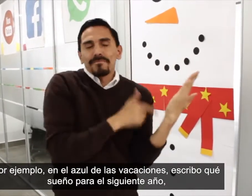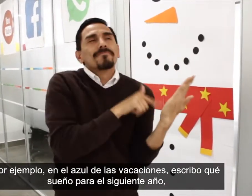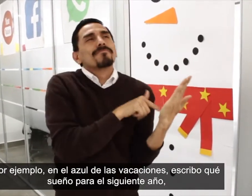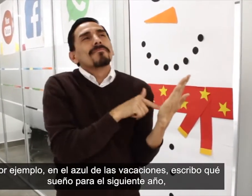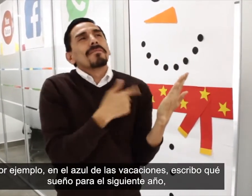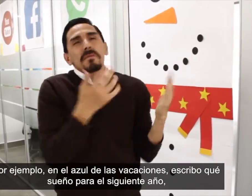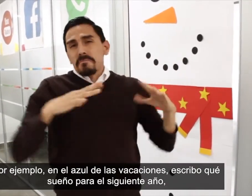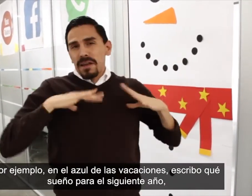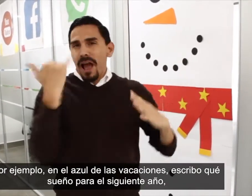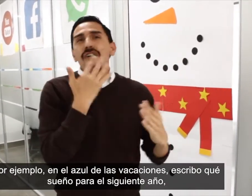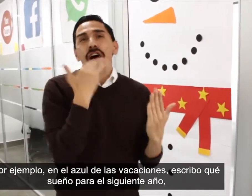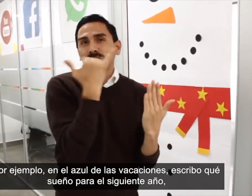año.